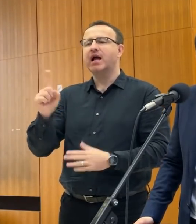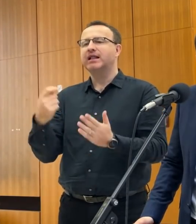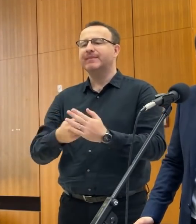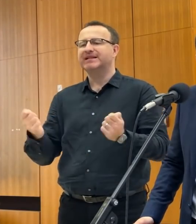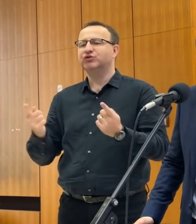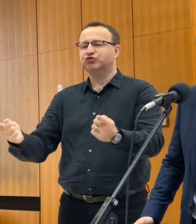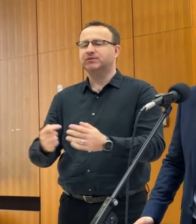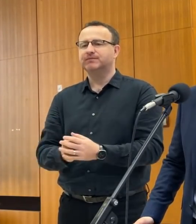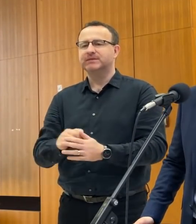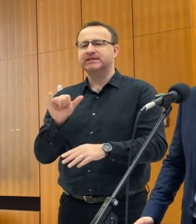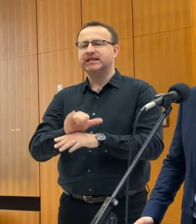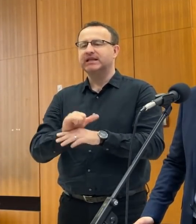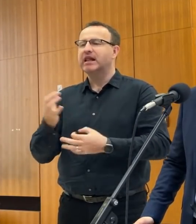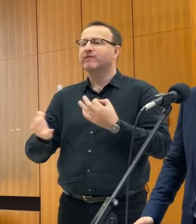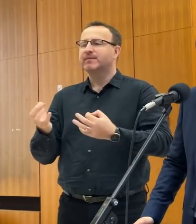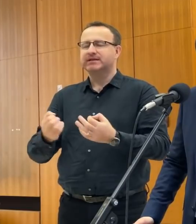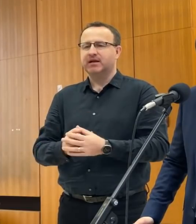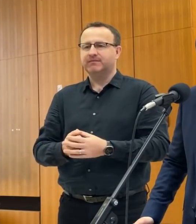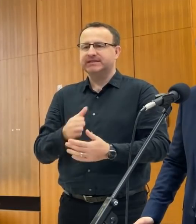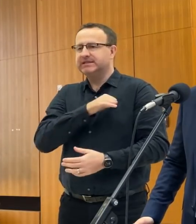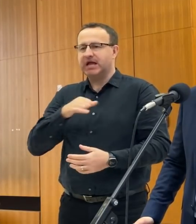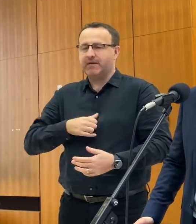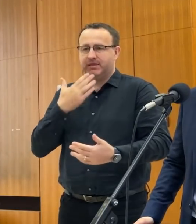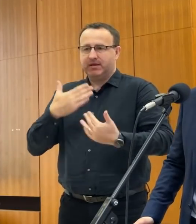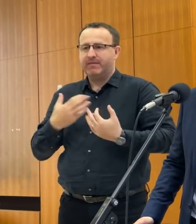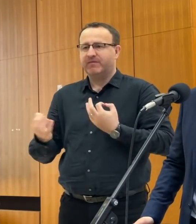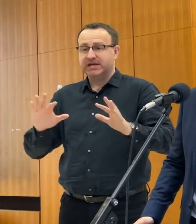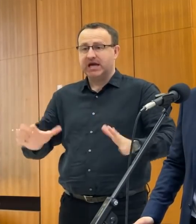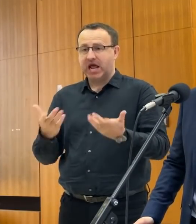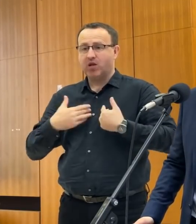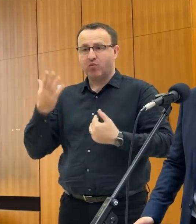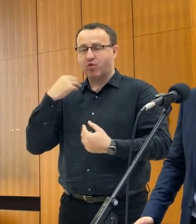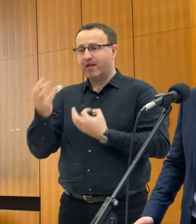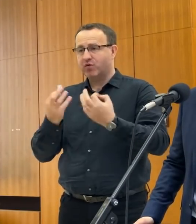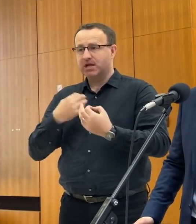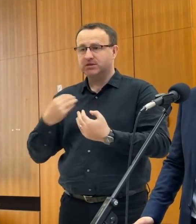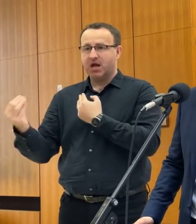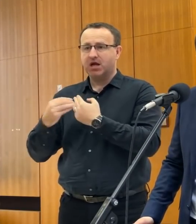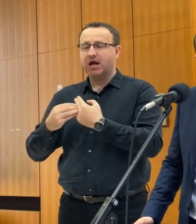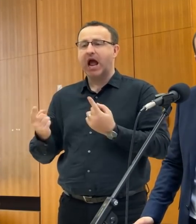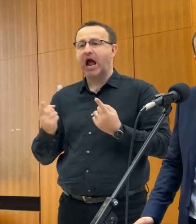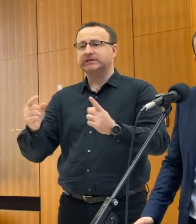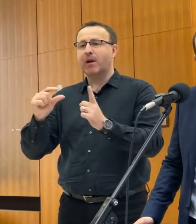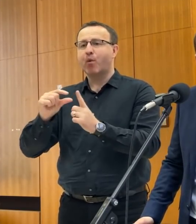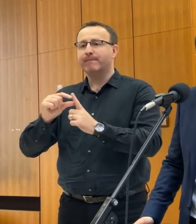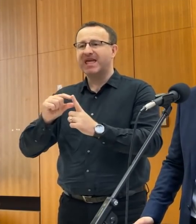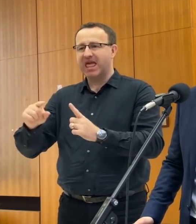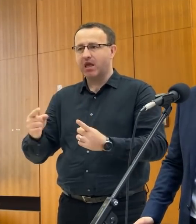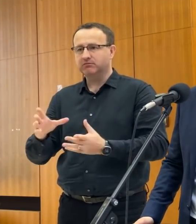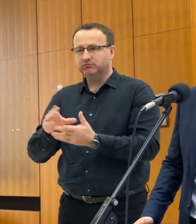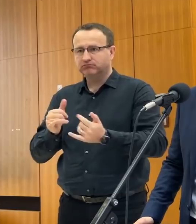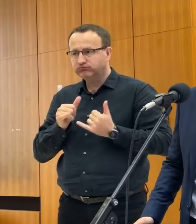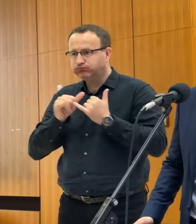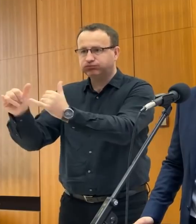Zatiaľ nie, lebo sám nemám tie informácie. Bol som len ráno informovaný, že táto akcia prebehla. Zhruba viem, čoho sa týka, kam to smeruje, ale